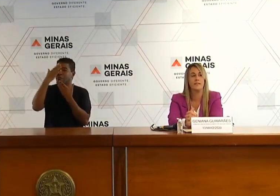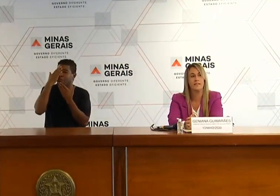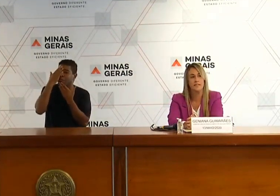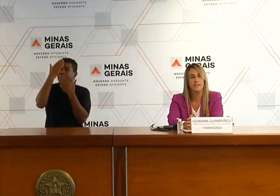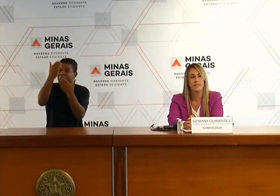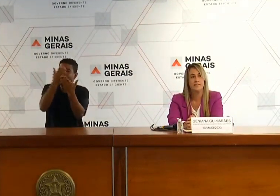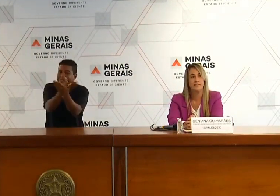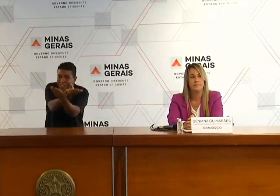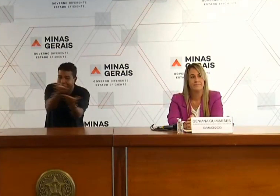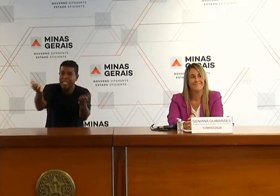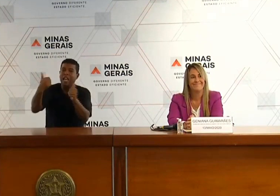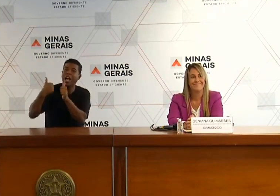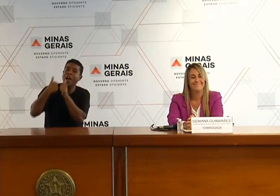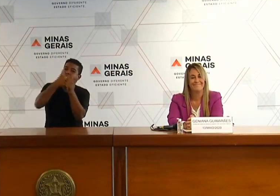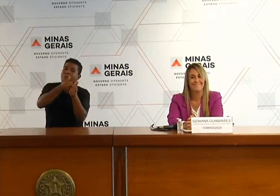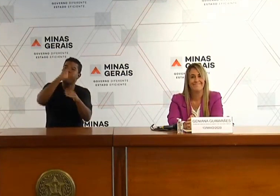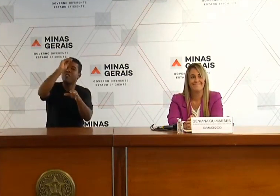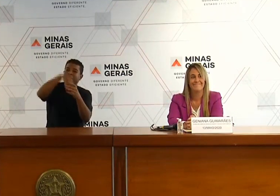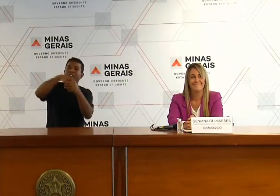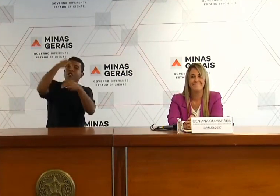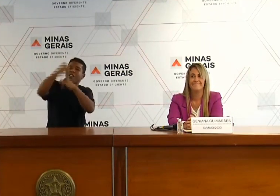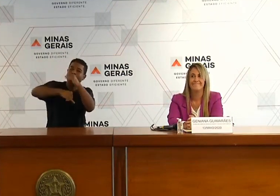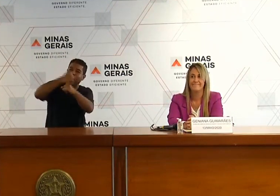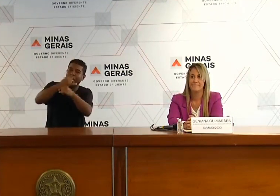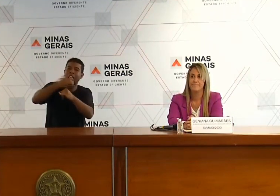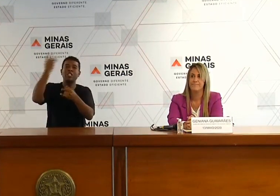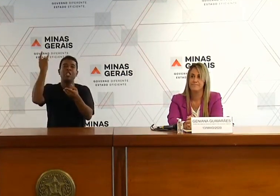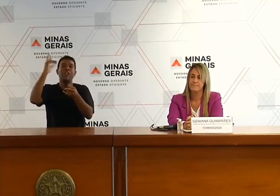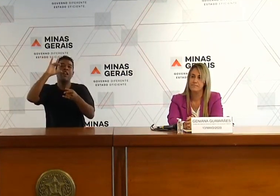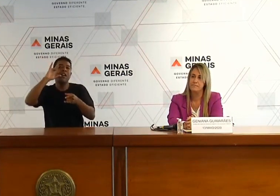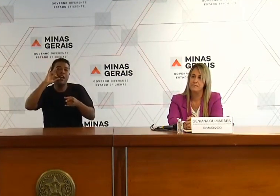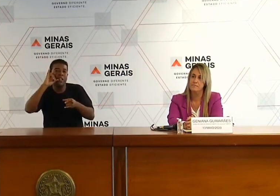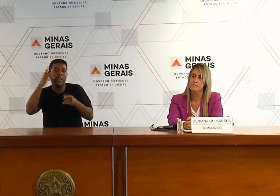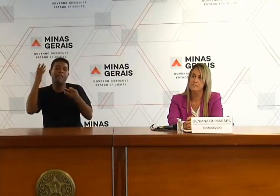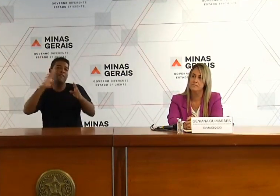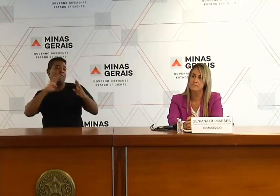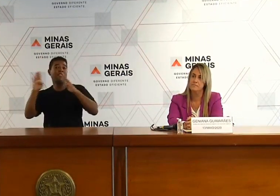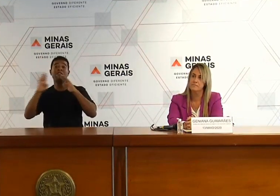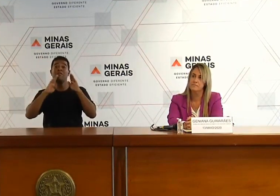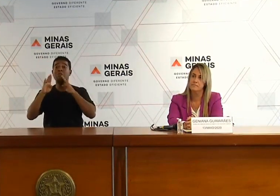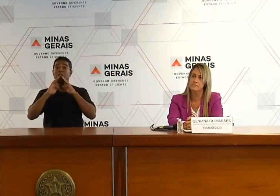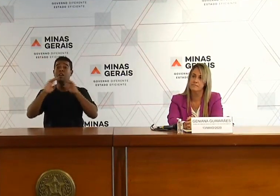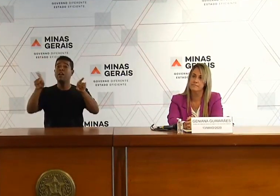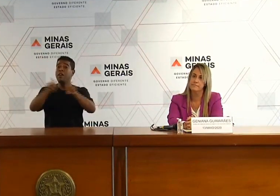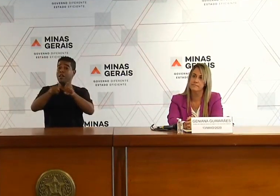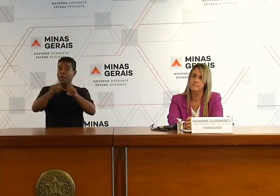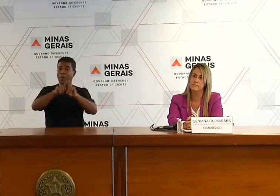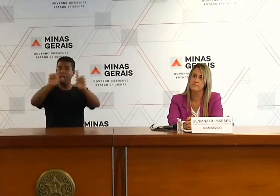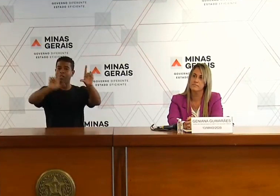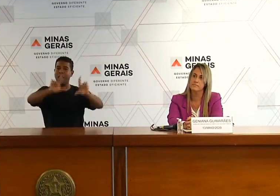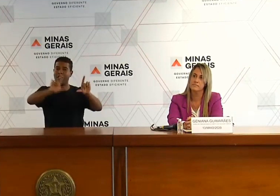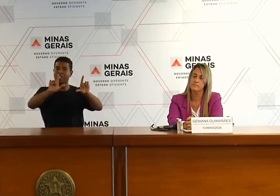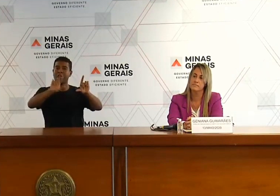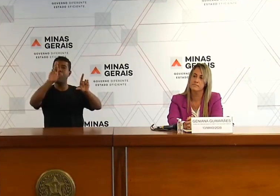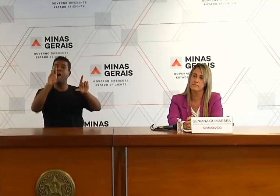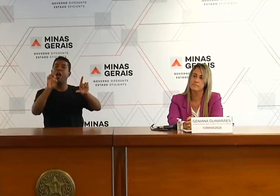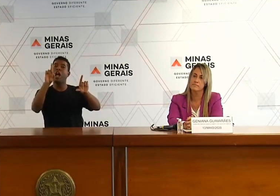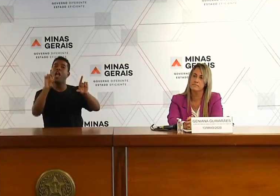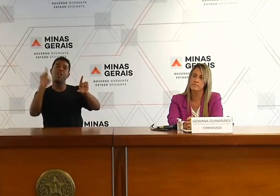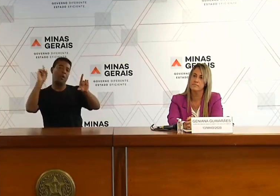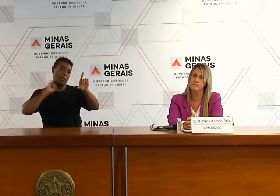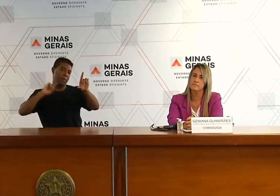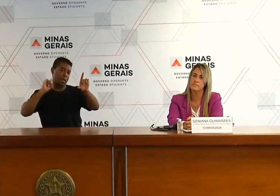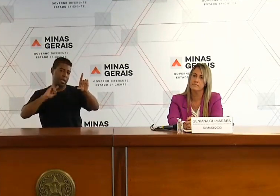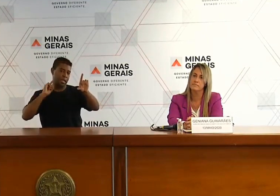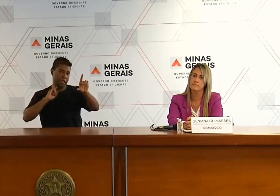você, que nos acompanhou pelas redes sociais do Governo de Minas Gerais, através do Instagram e Facebook, e